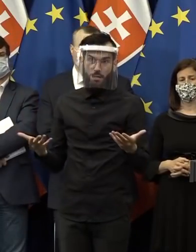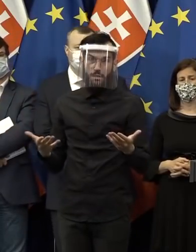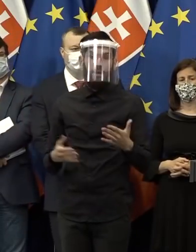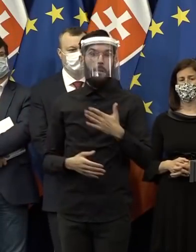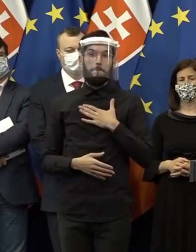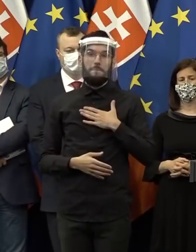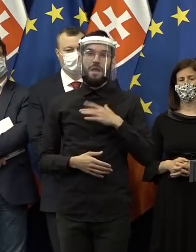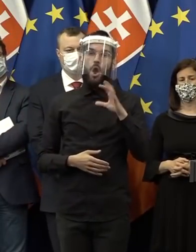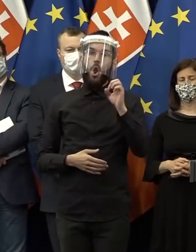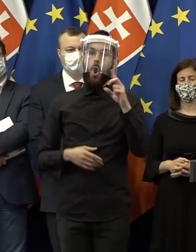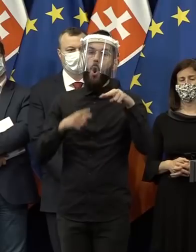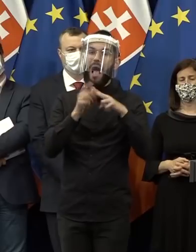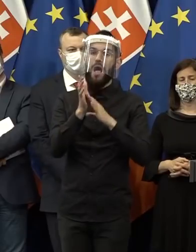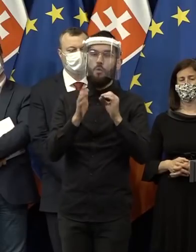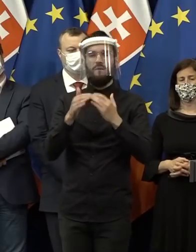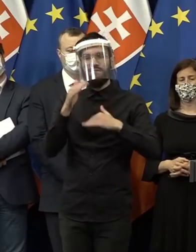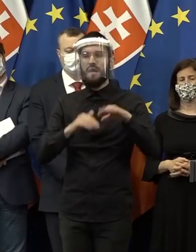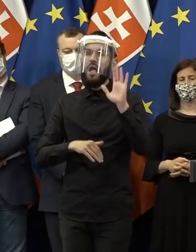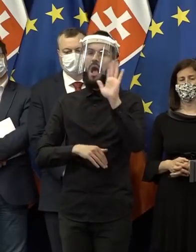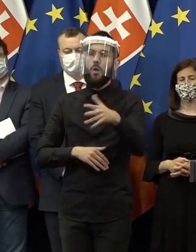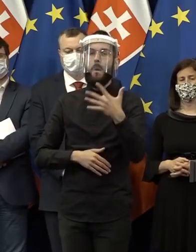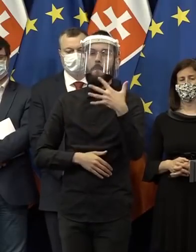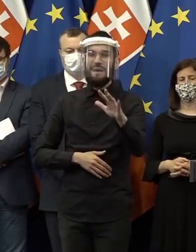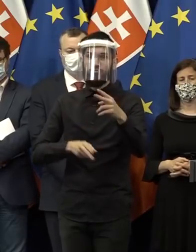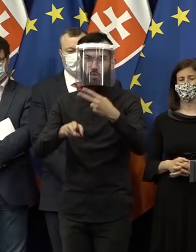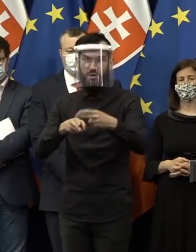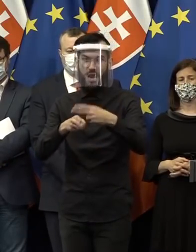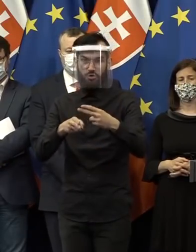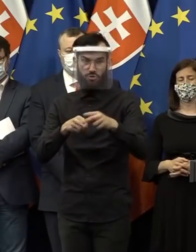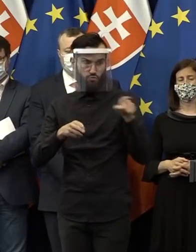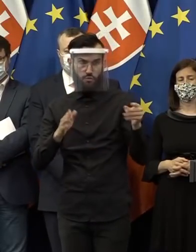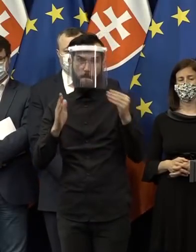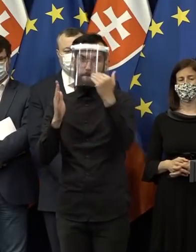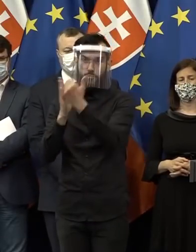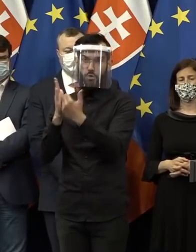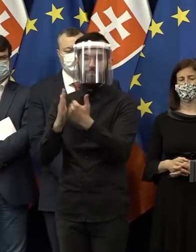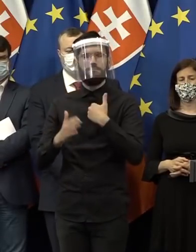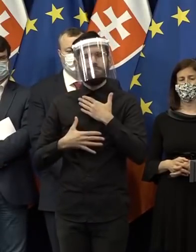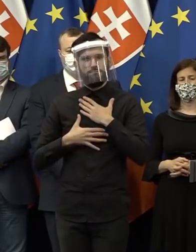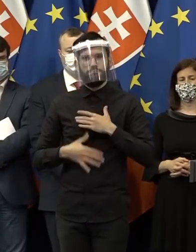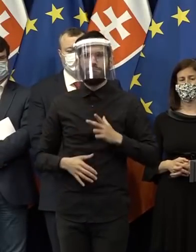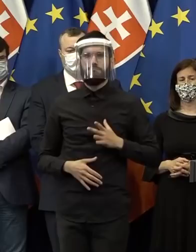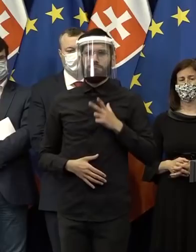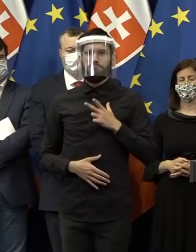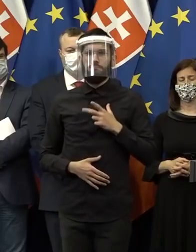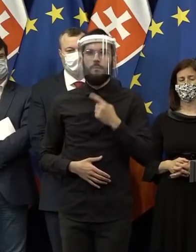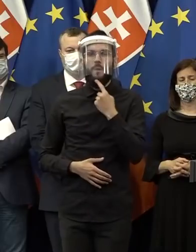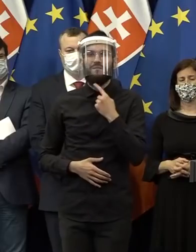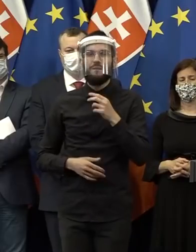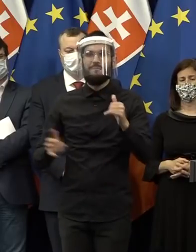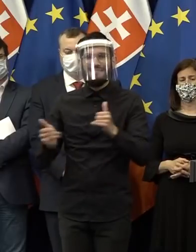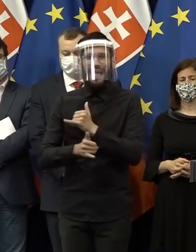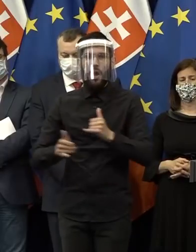viac ako 500 konkrétnych riešení v tomto programe. A som hrdý, že prvýkrát, som povedal, taká priama